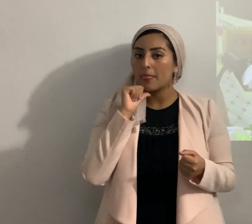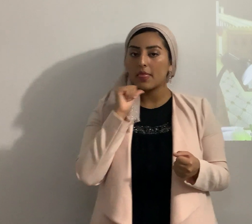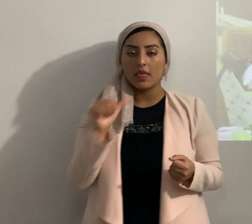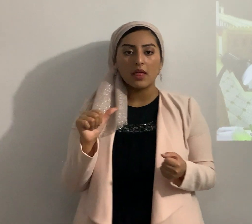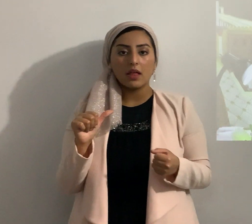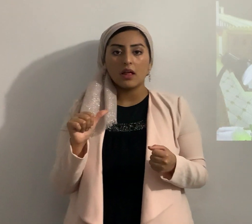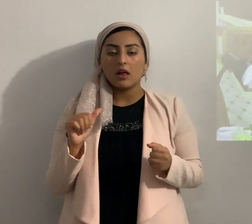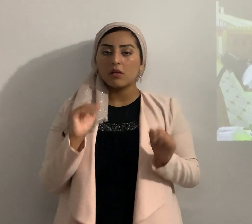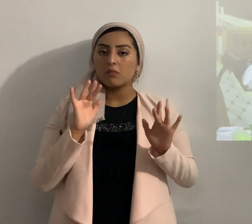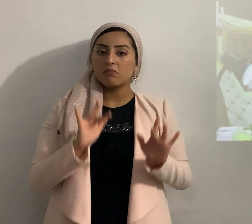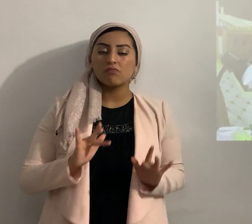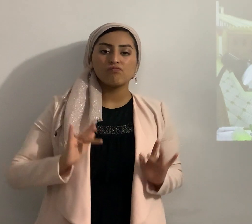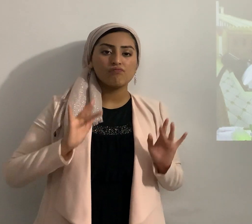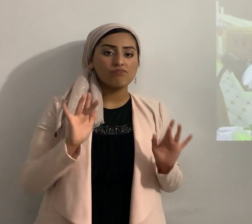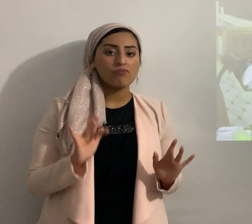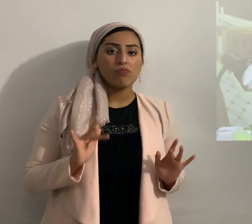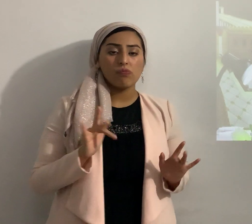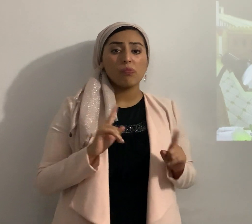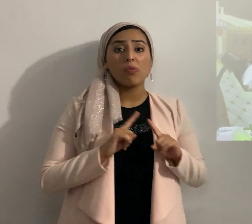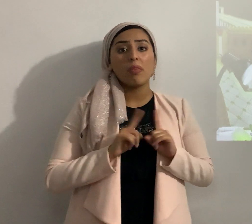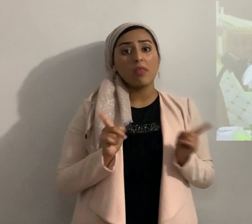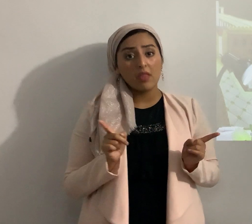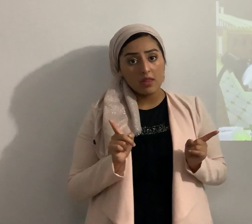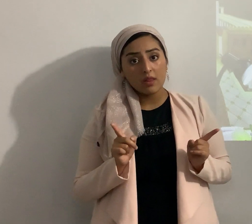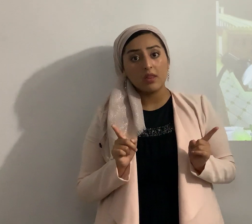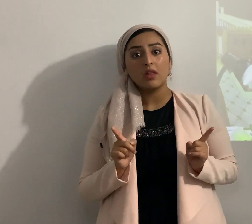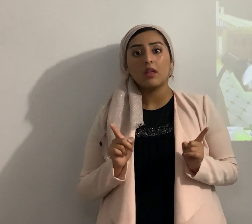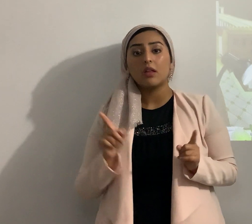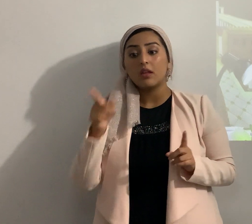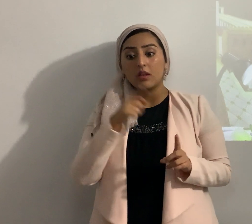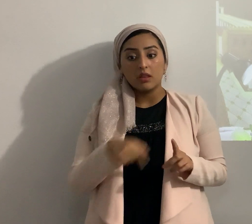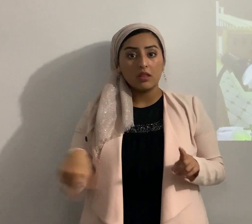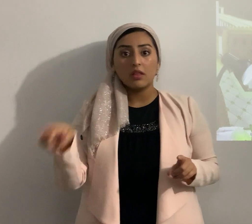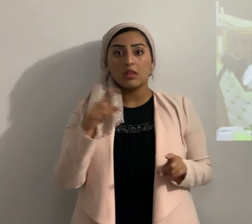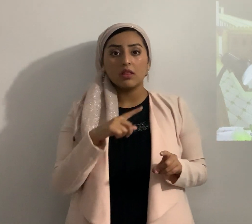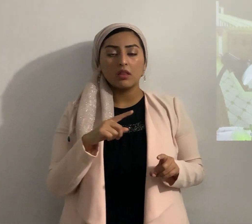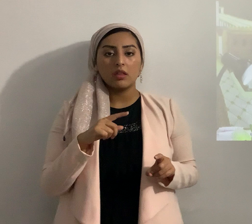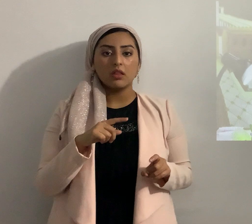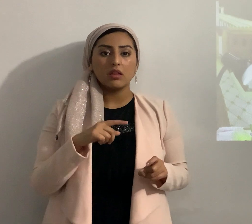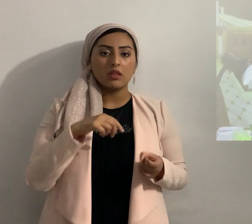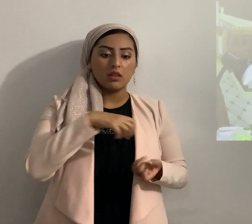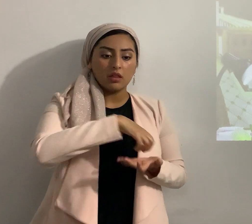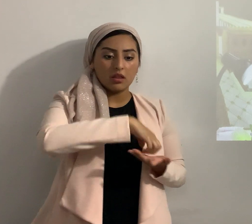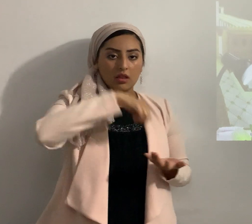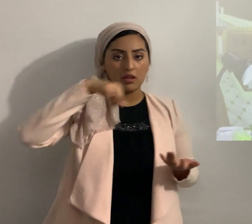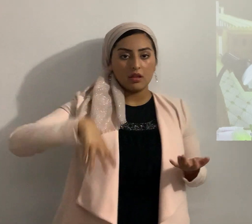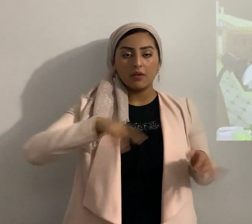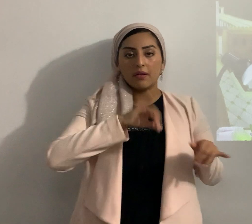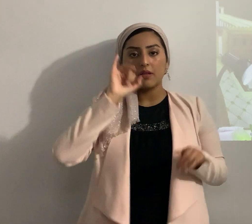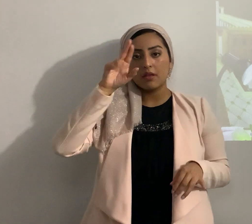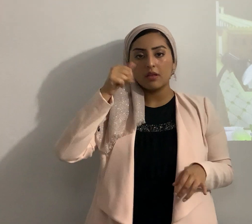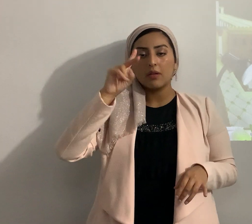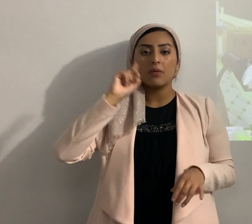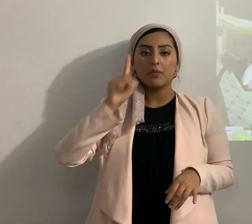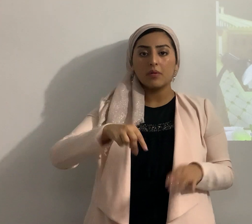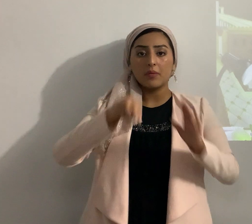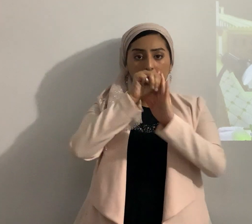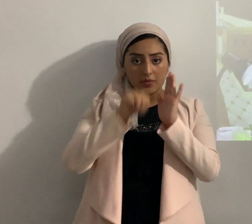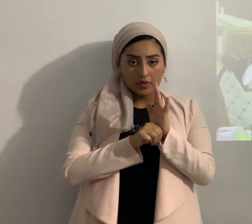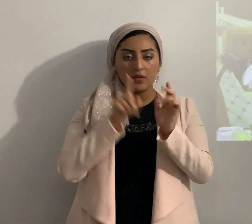misericordia sino que fuesen desarraigados como Yahweh lo había mandado a Moisés y eso tú lo encuentras